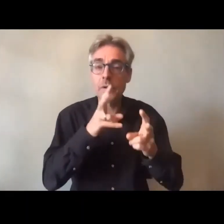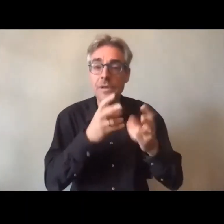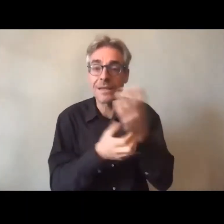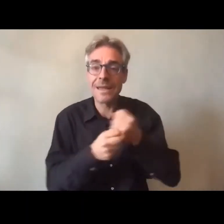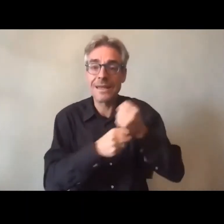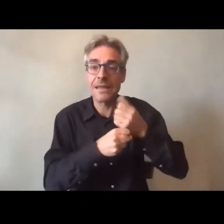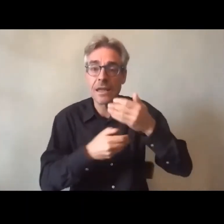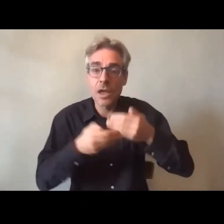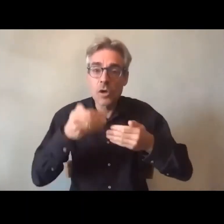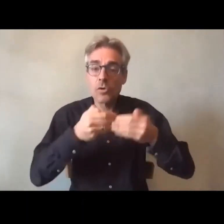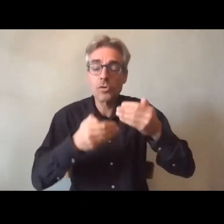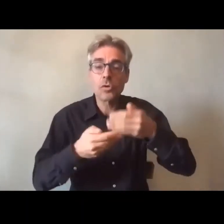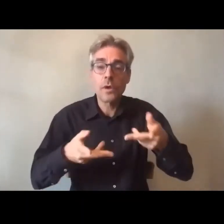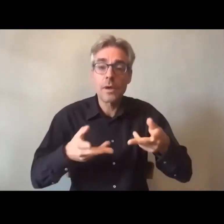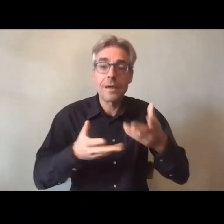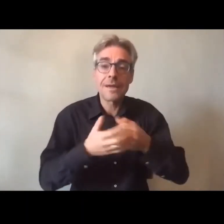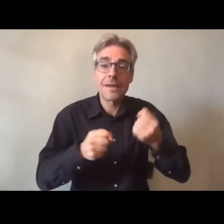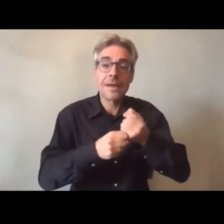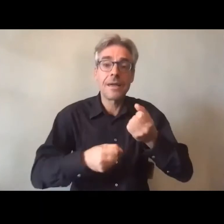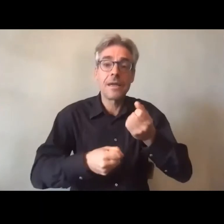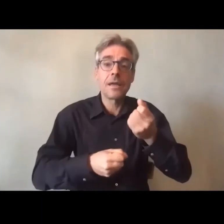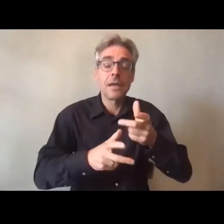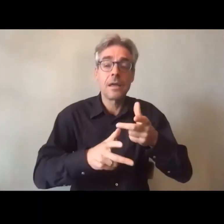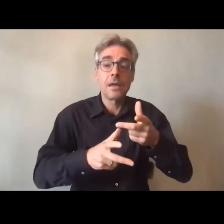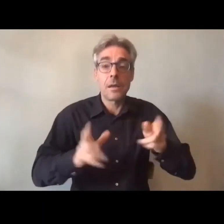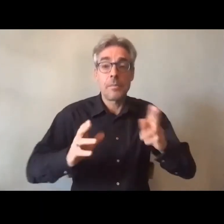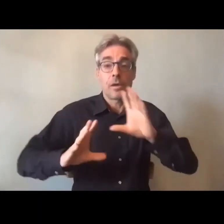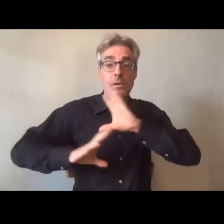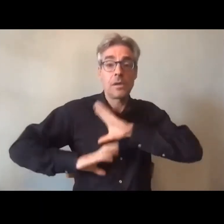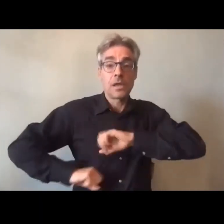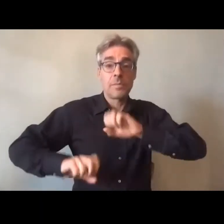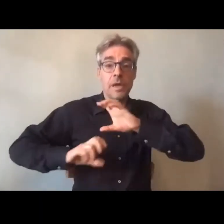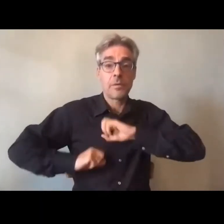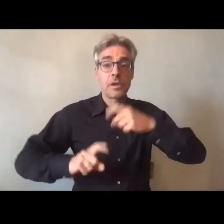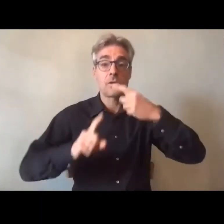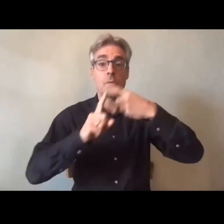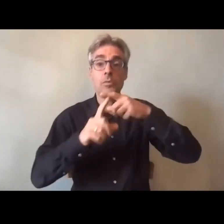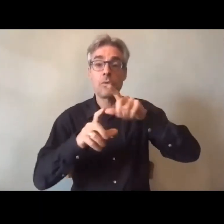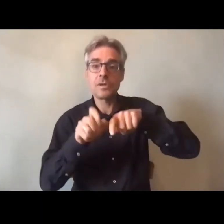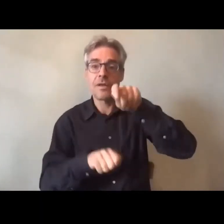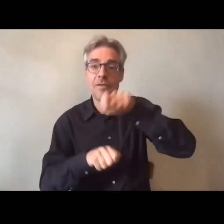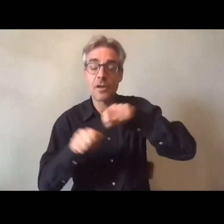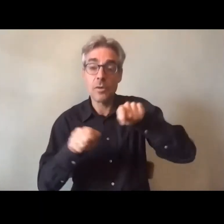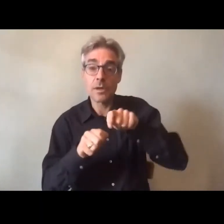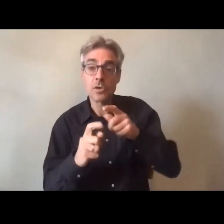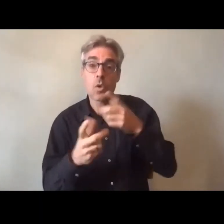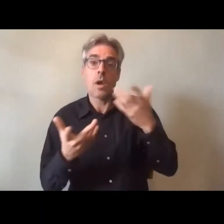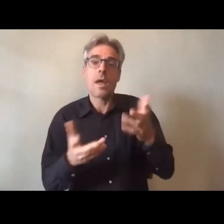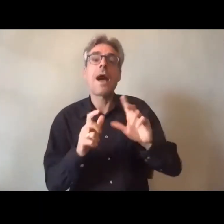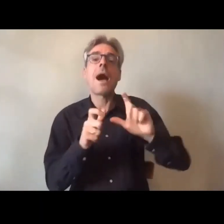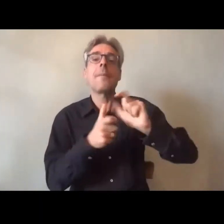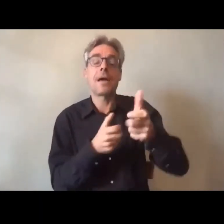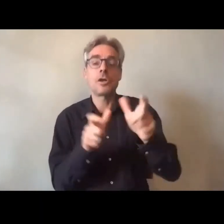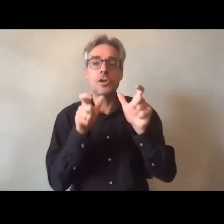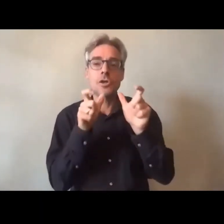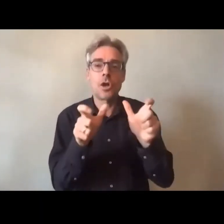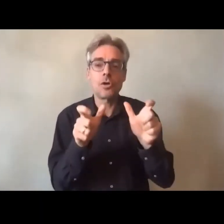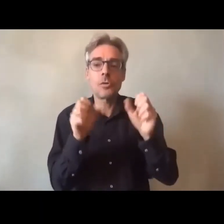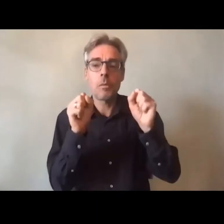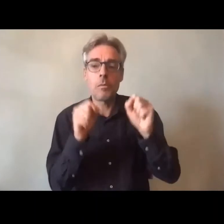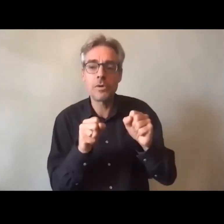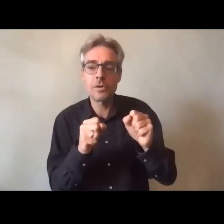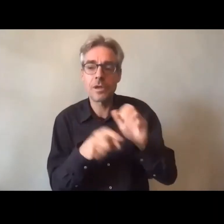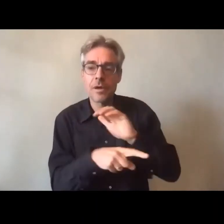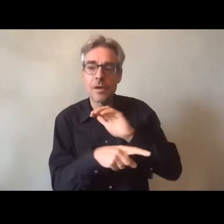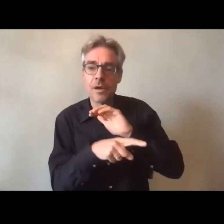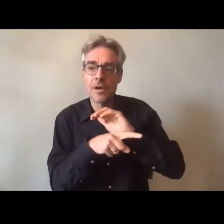les expérimenter et les évaluer et aussi nous nous donnons un peu de chance de pouvoir en faire